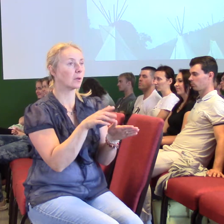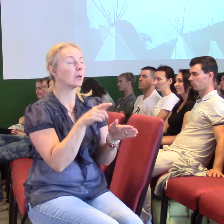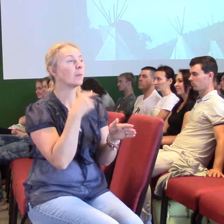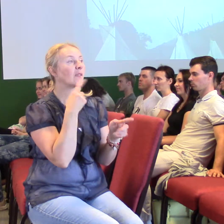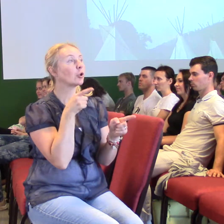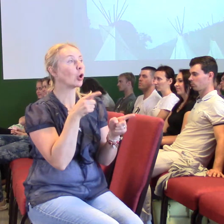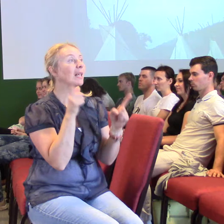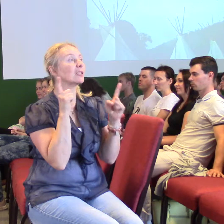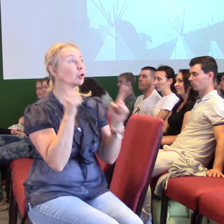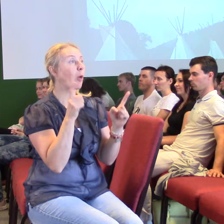života.